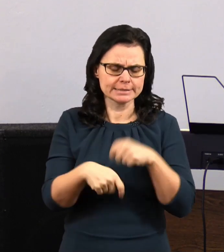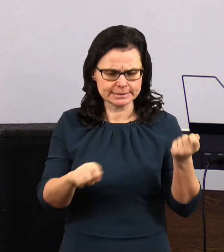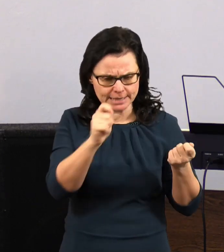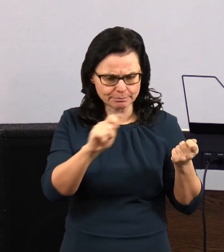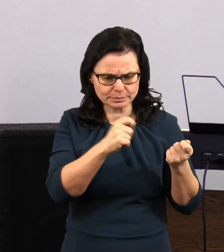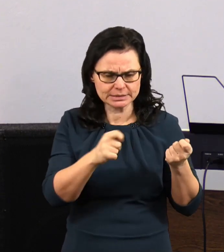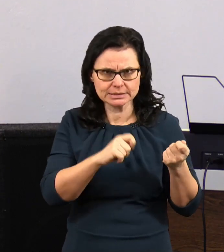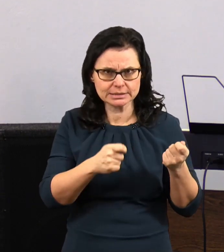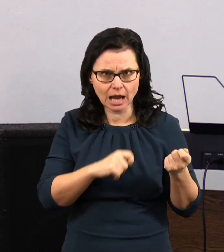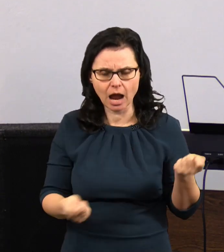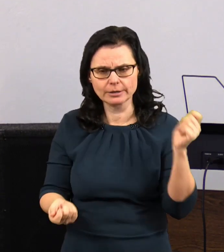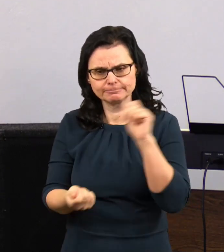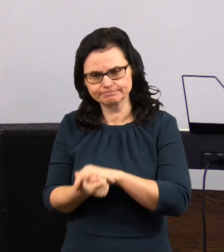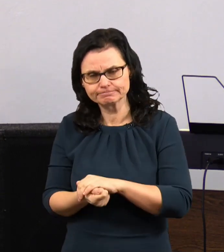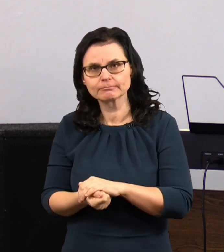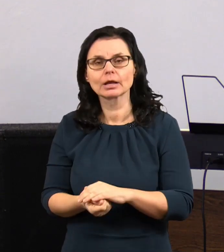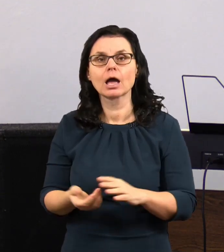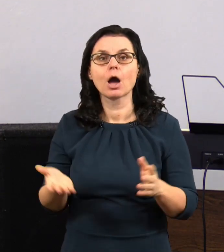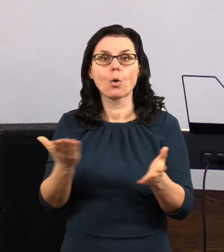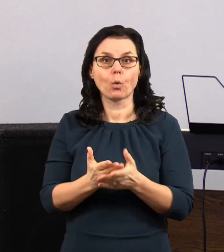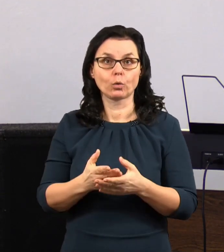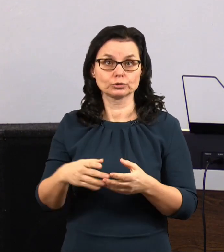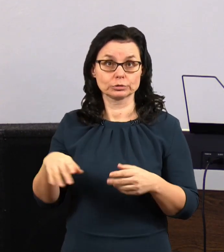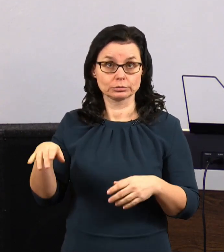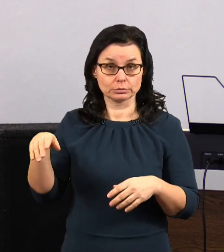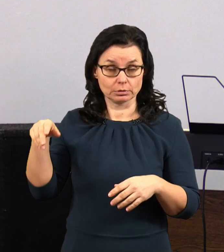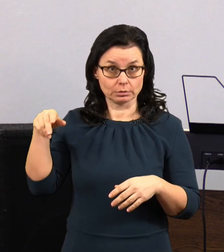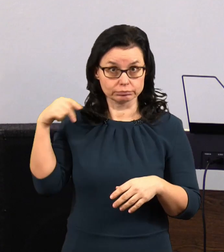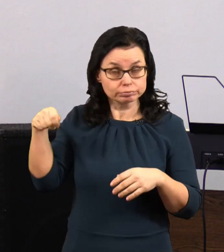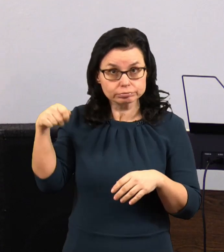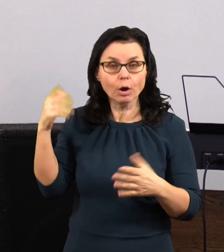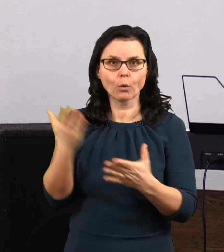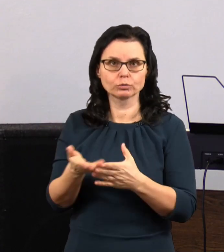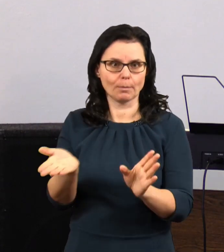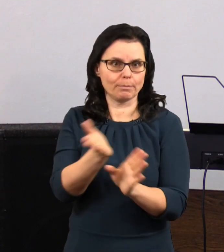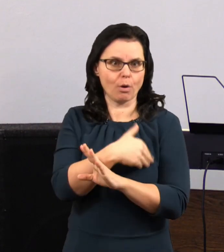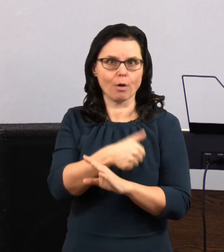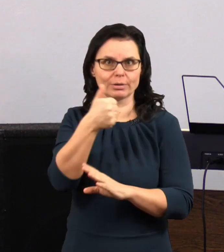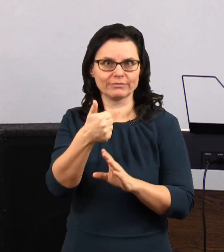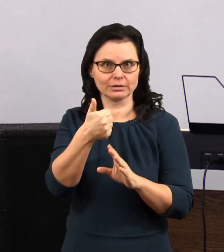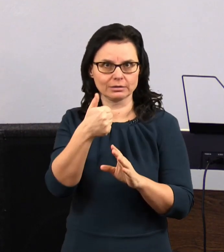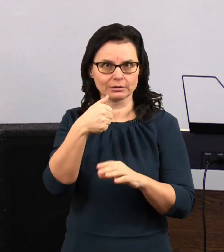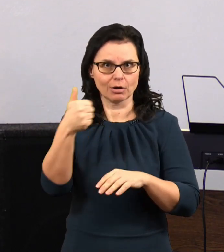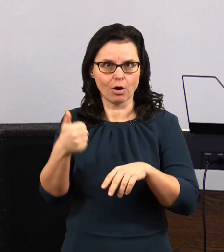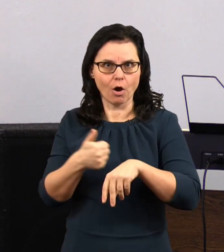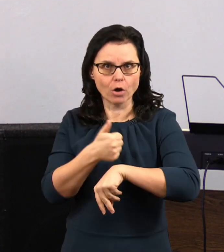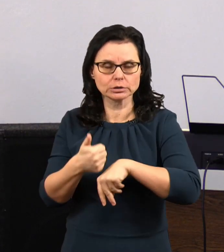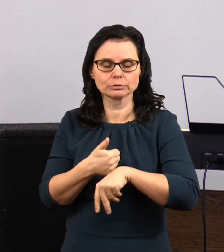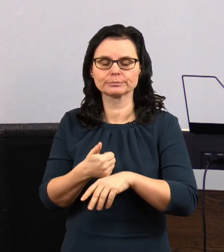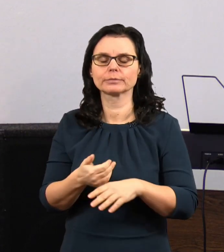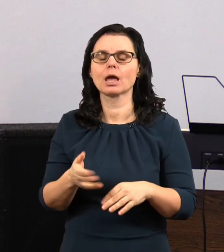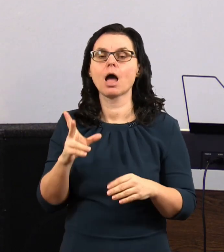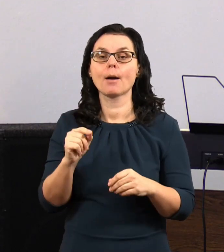a potom už zazvonilo a byla první hodina za náma. No a představte si, že